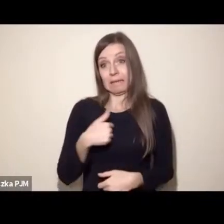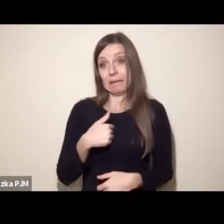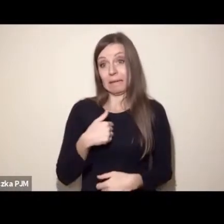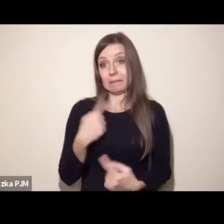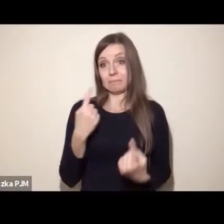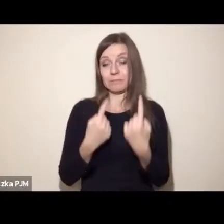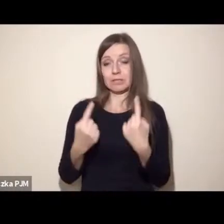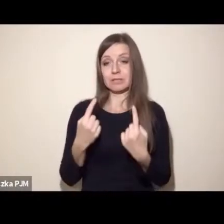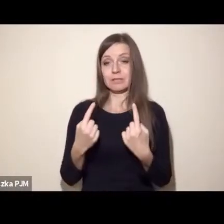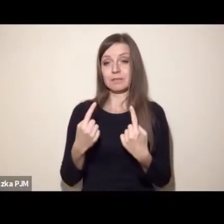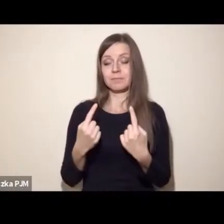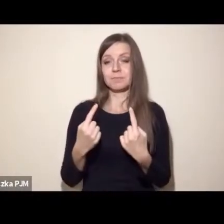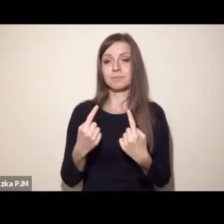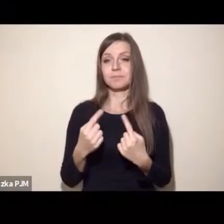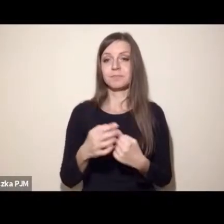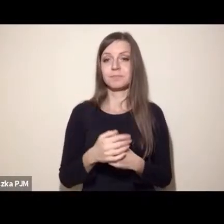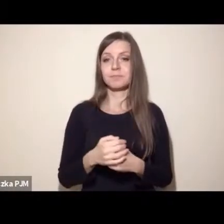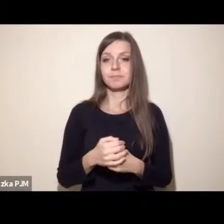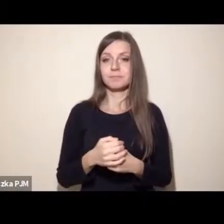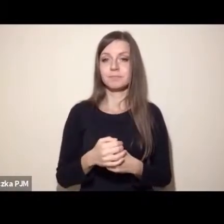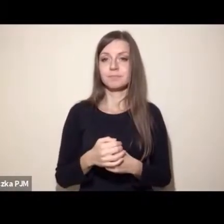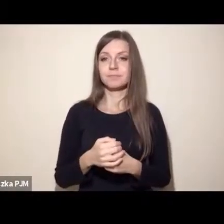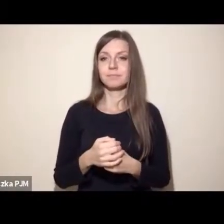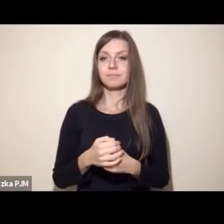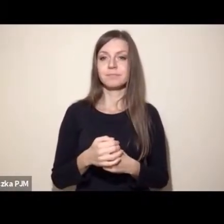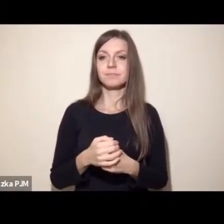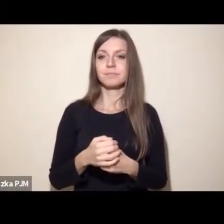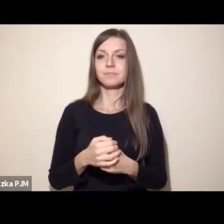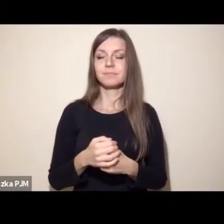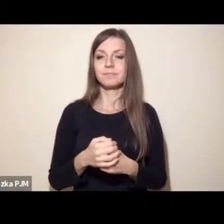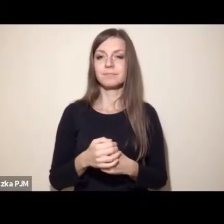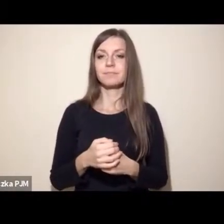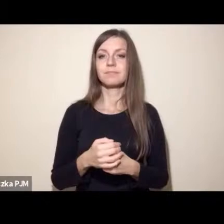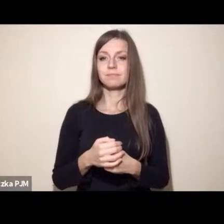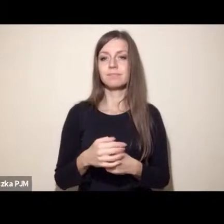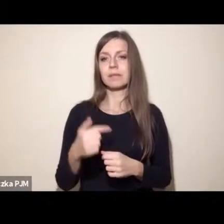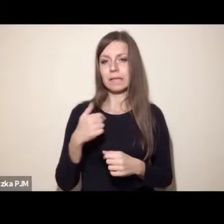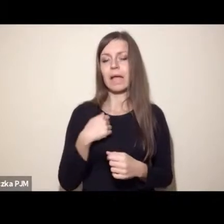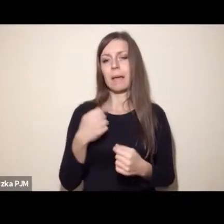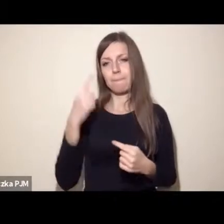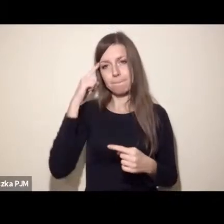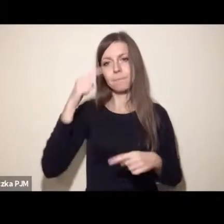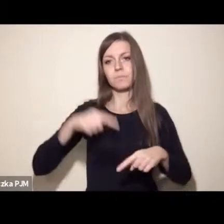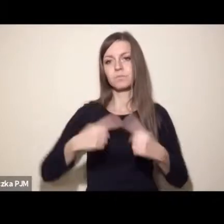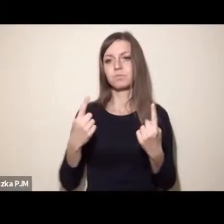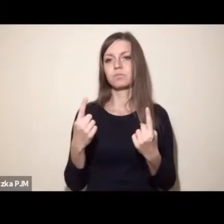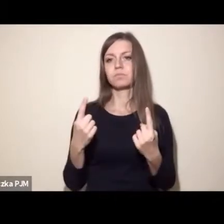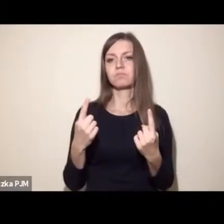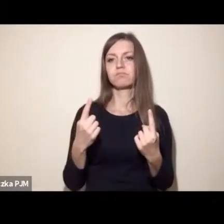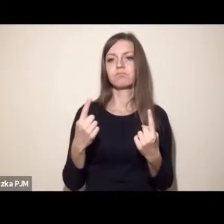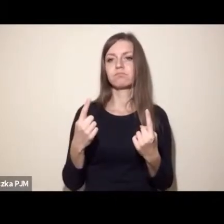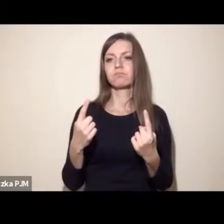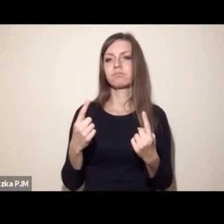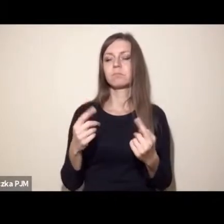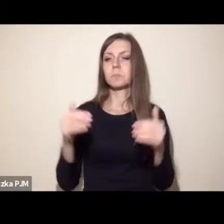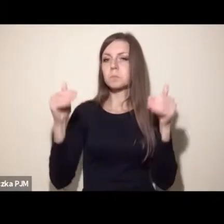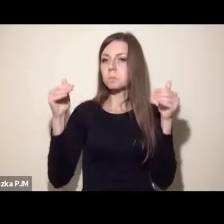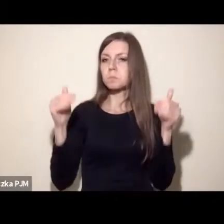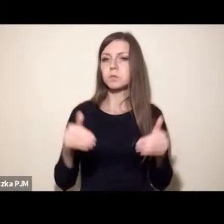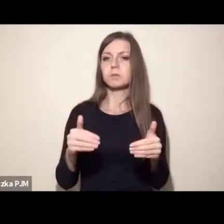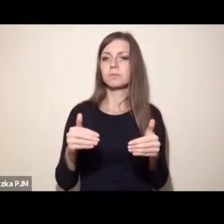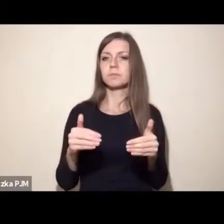jestem abolicjonistą, prawda? To jest praca po prostu do zrozumienia. Jestem przekonany, że powinniśmy odejść możliwie